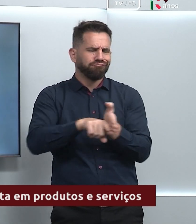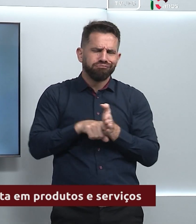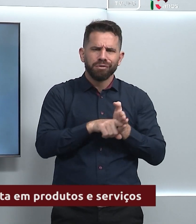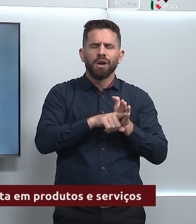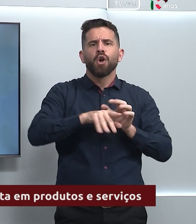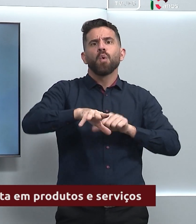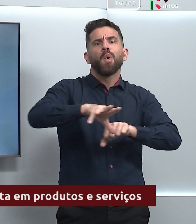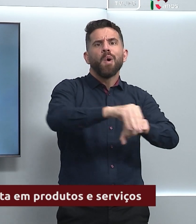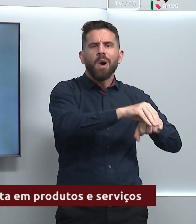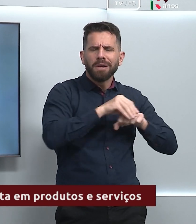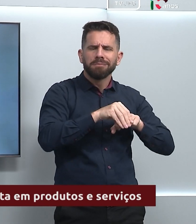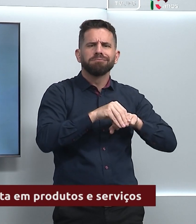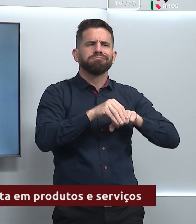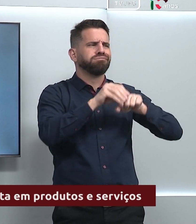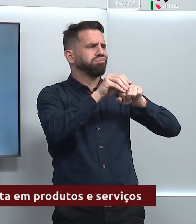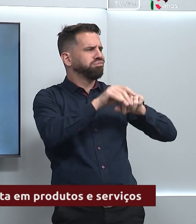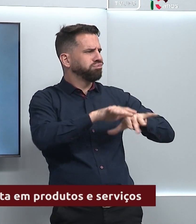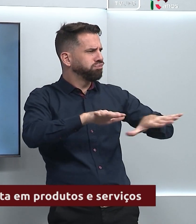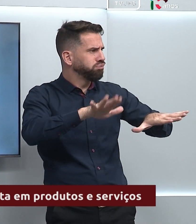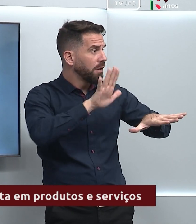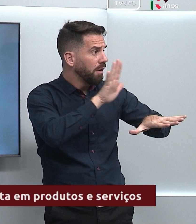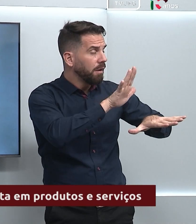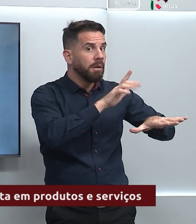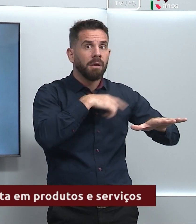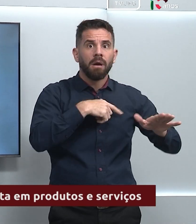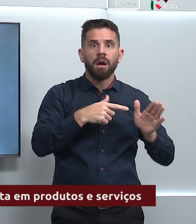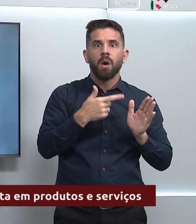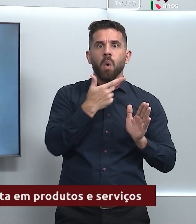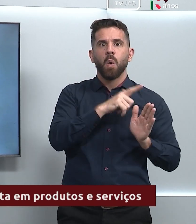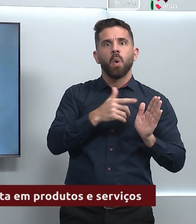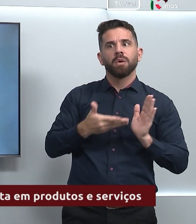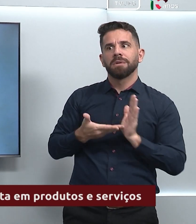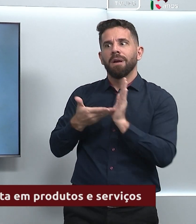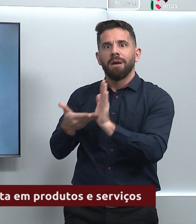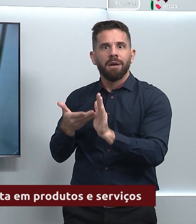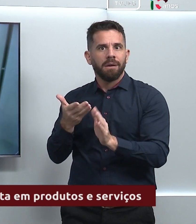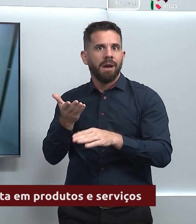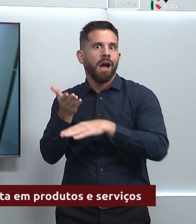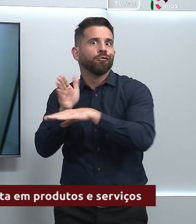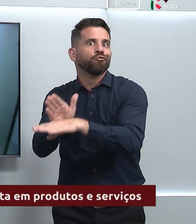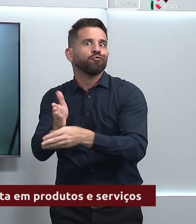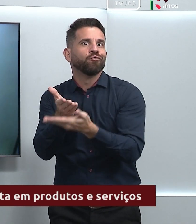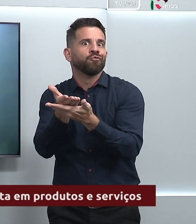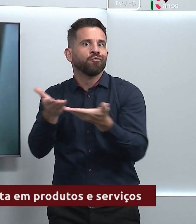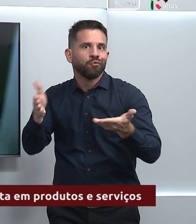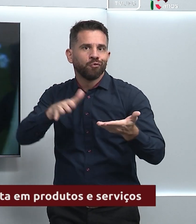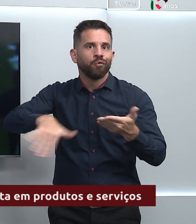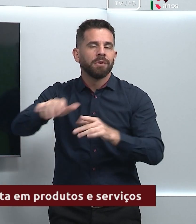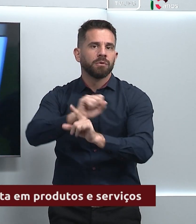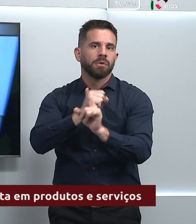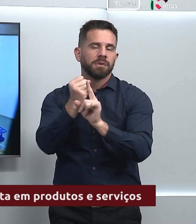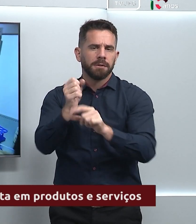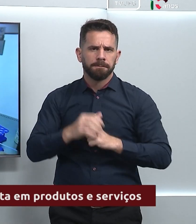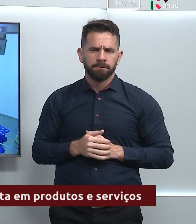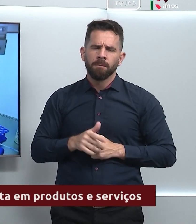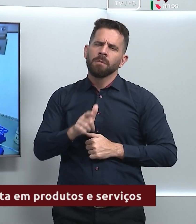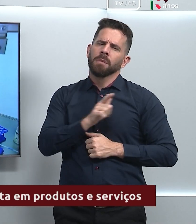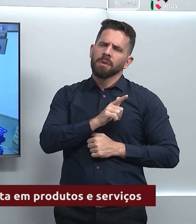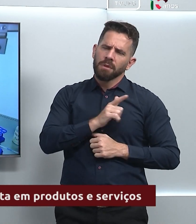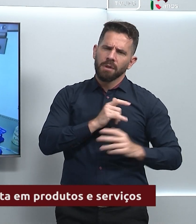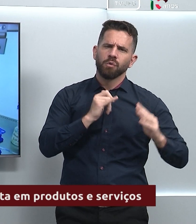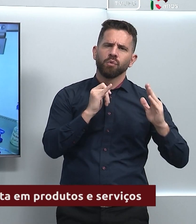em um produto ou serviço que pode trazer benefícios para a sociedade. Para que isso aconteça, instituições